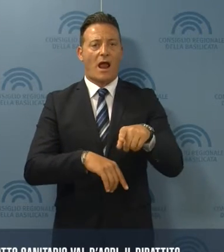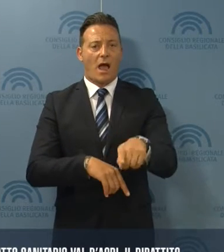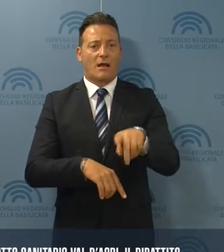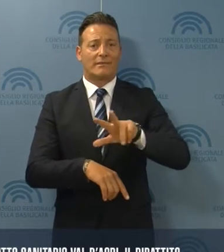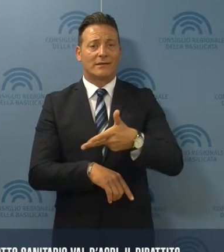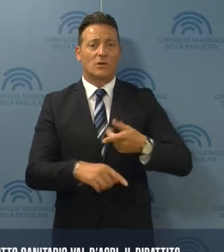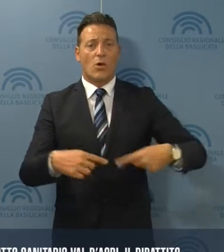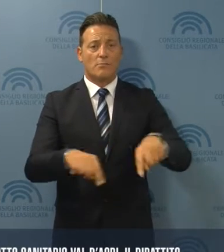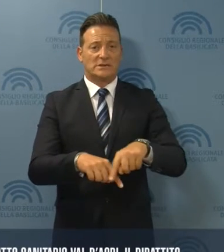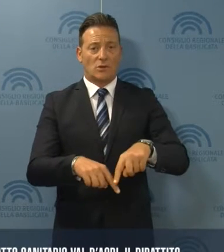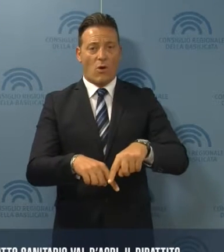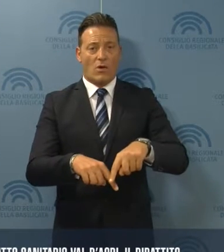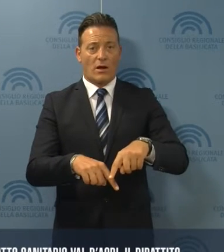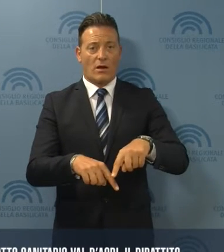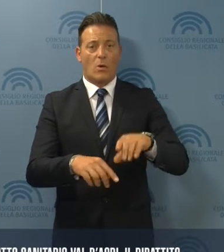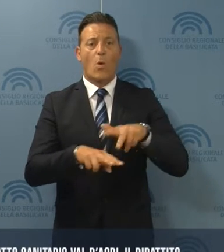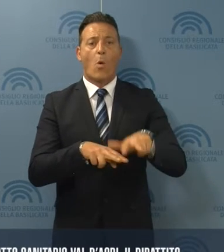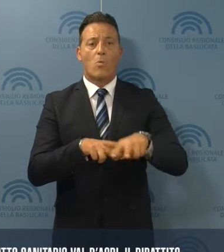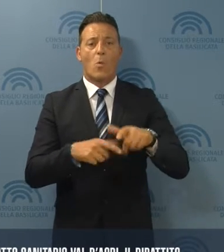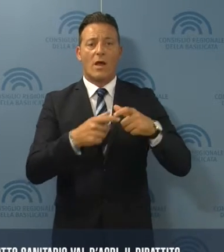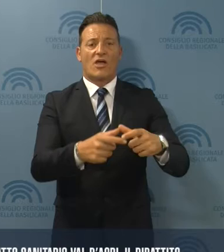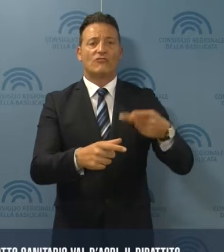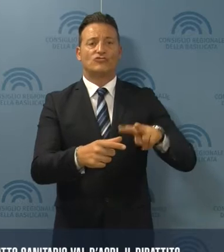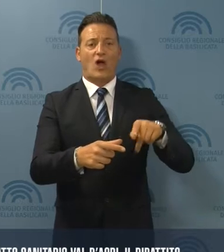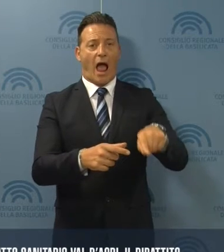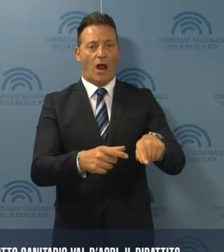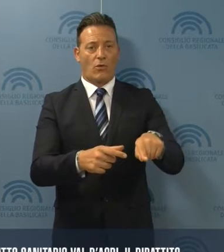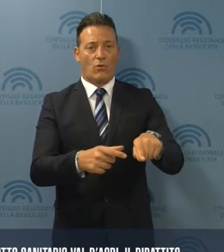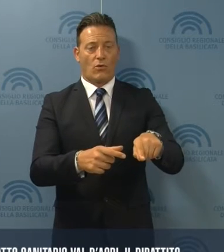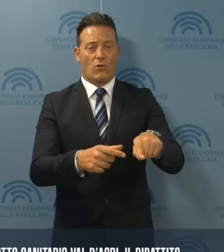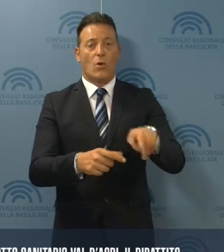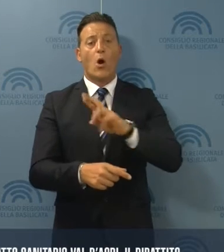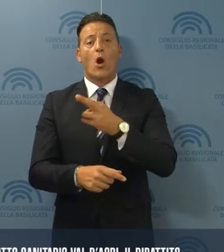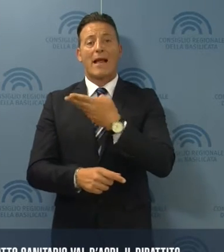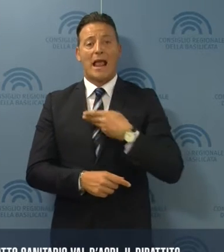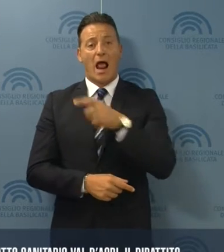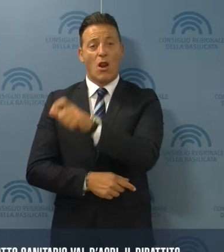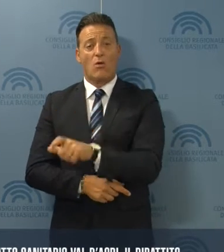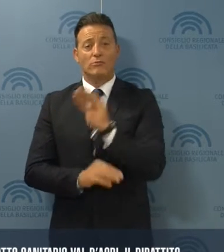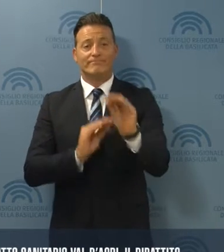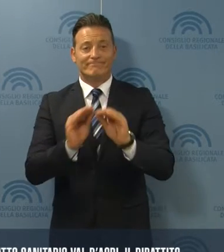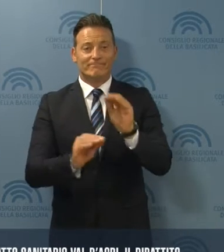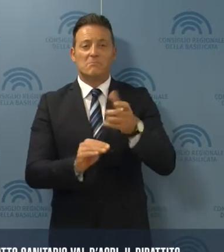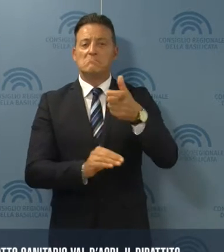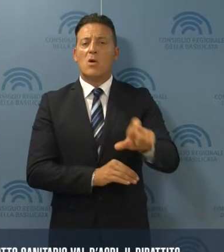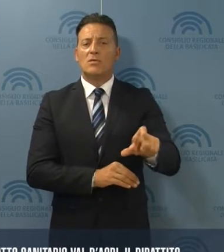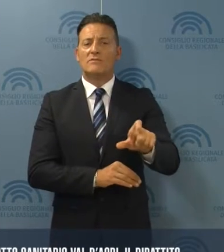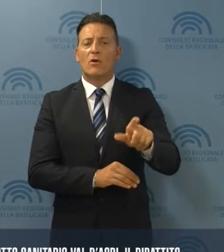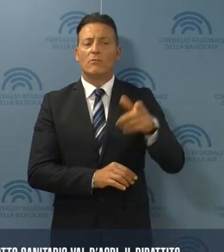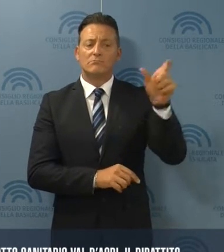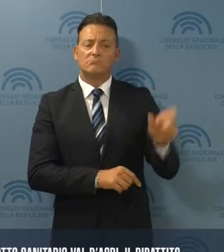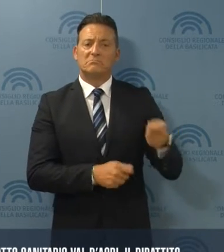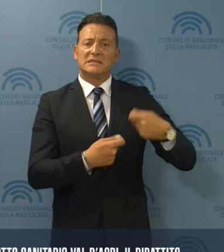della terza commissione nel comune di Vigiano, mentre Romaniello ha chiesto perché il